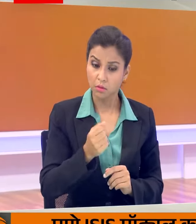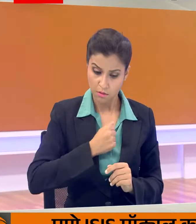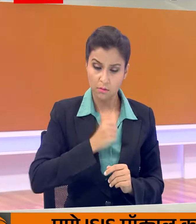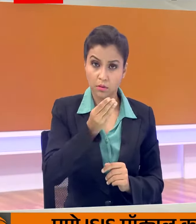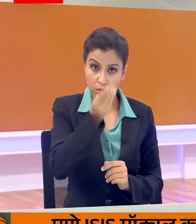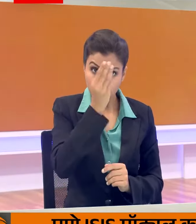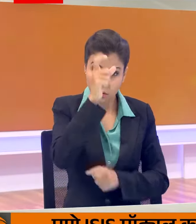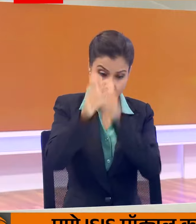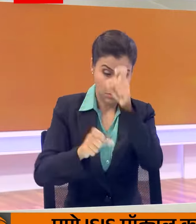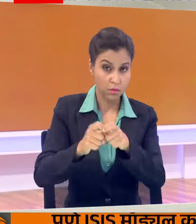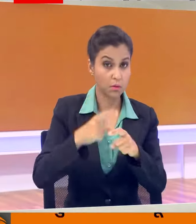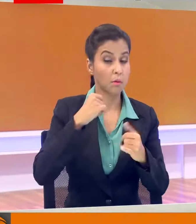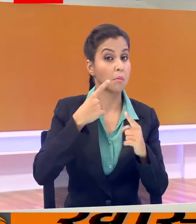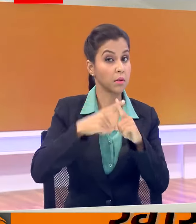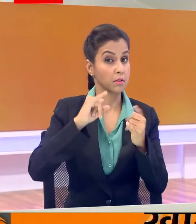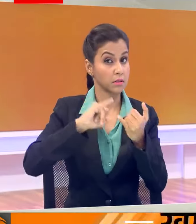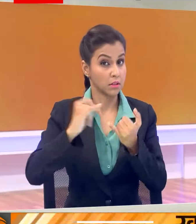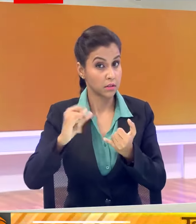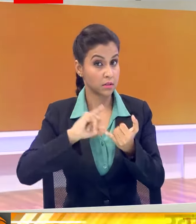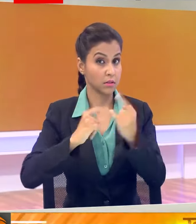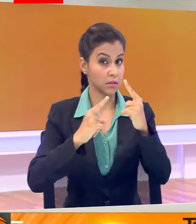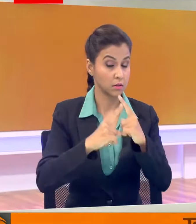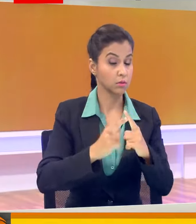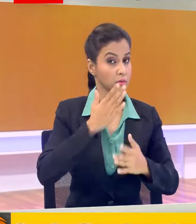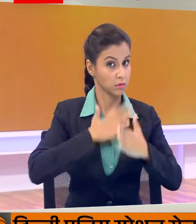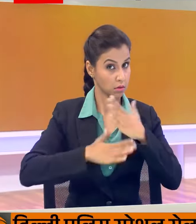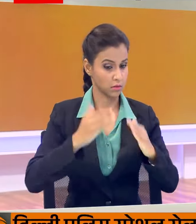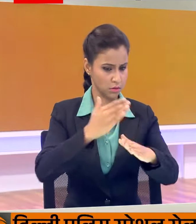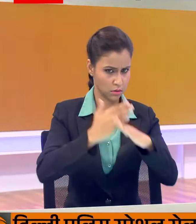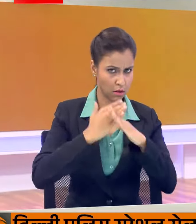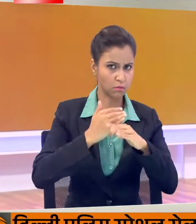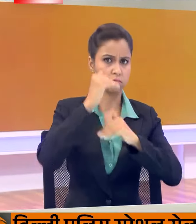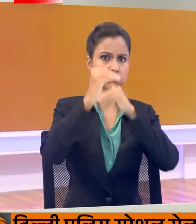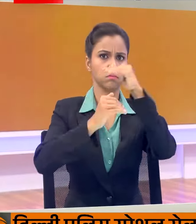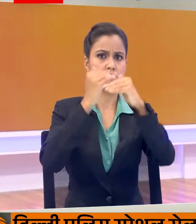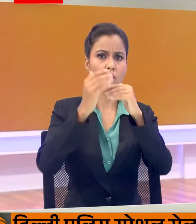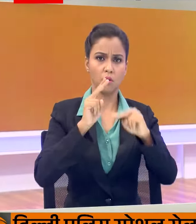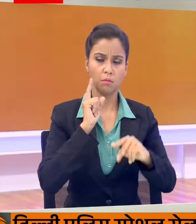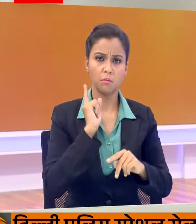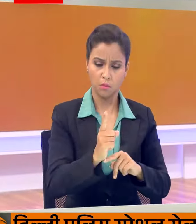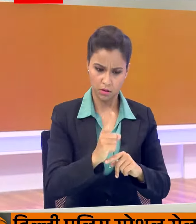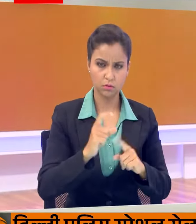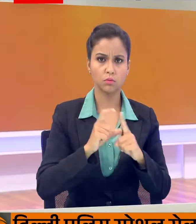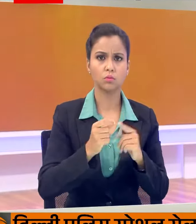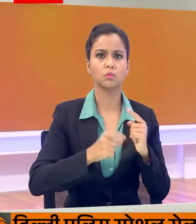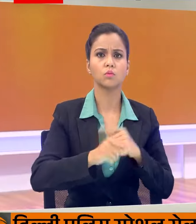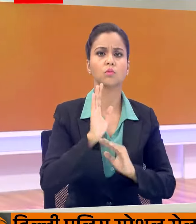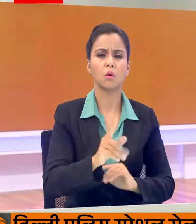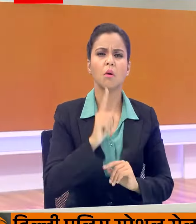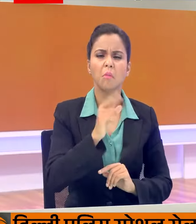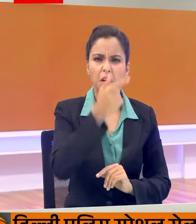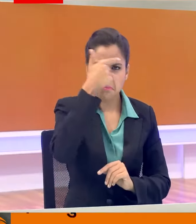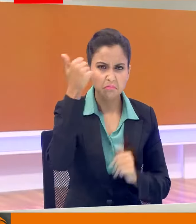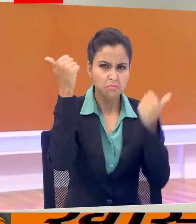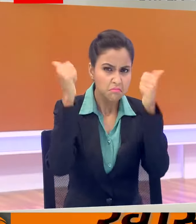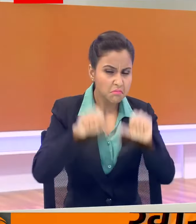और अल्प संक्या के हैं उनकी शांती सुरक्षा और विकास सब को सुनिश्चित किया जाए लेकिन दुरभाग्य ये है